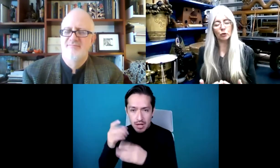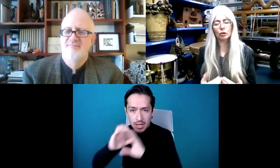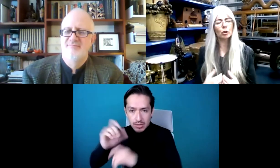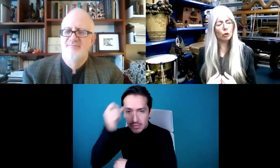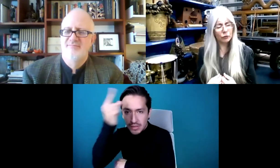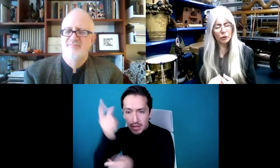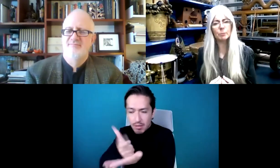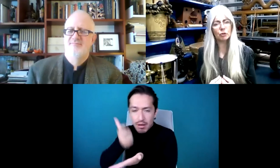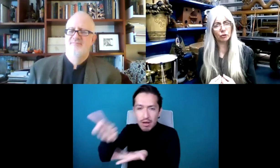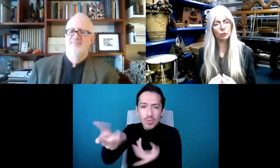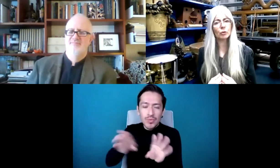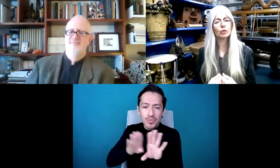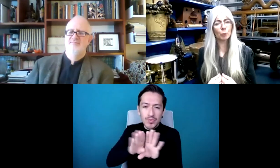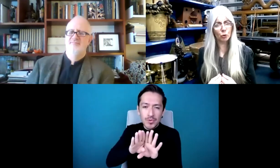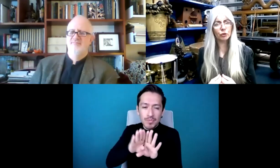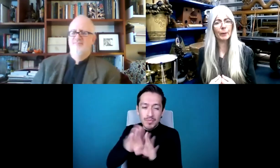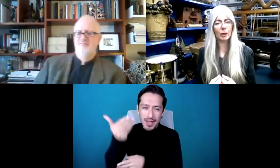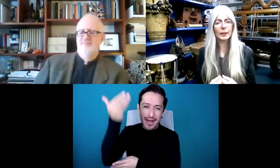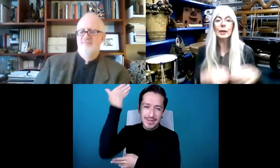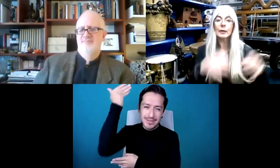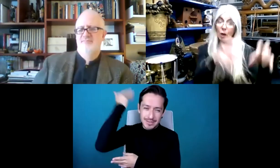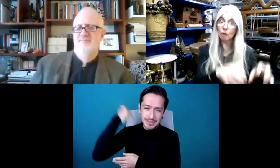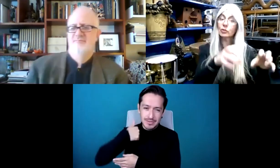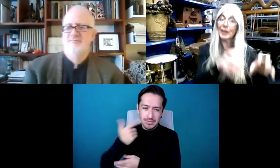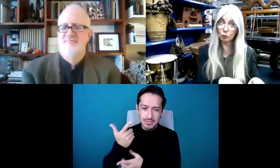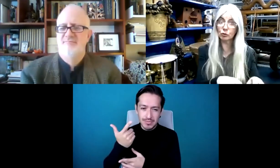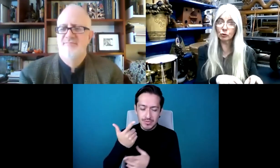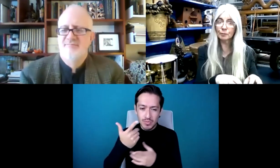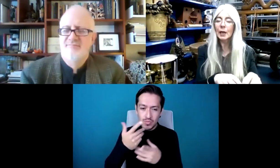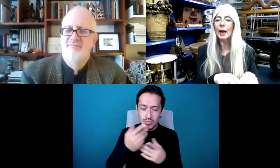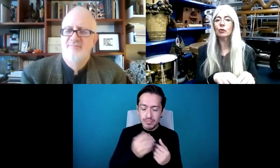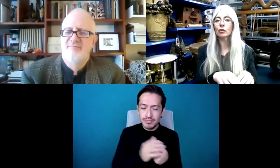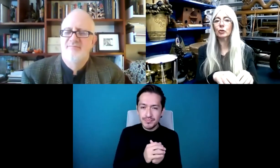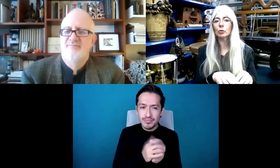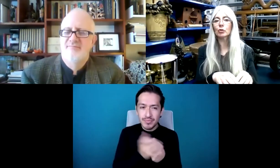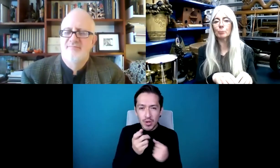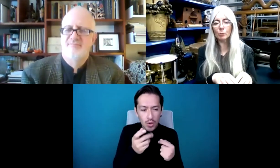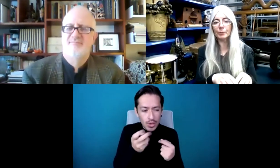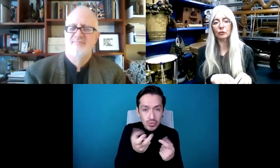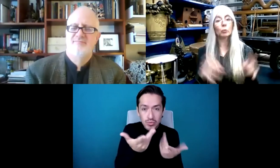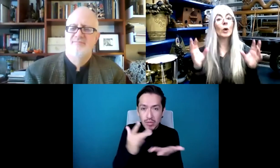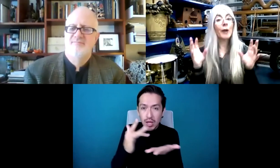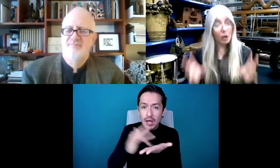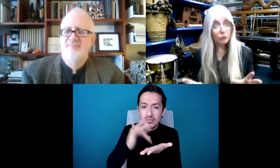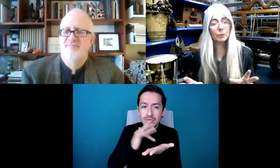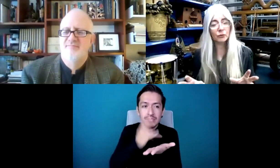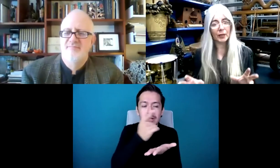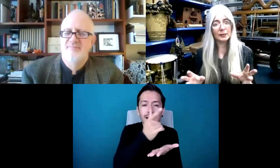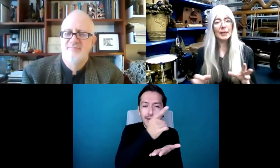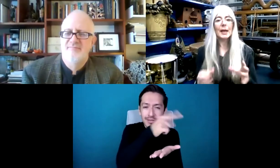al principio de mi carrera, muchas de estas comisiones fueron apoyados por el Consejo de Artes.